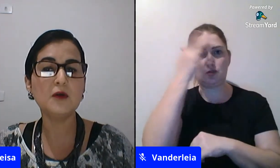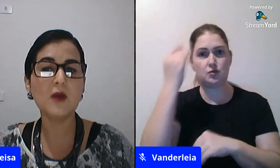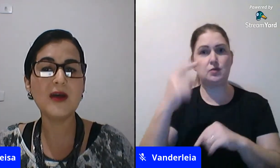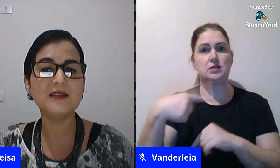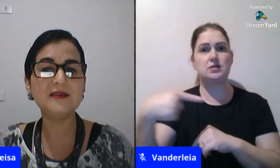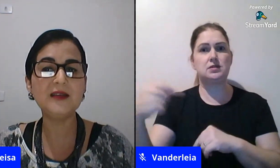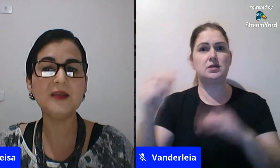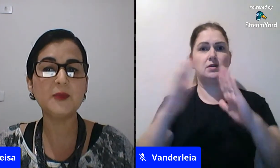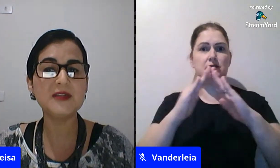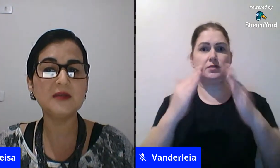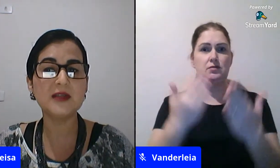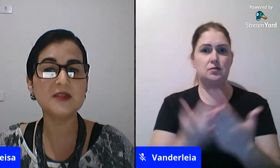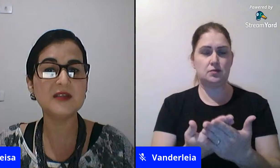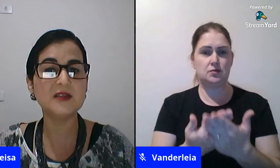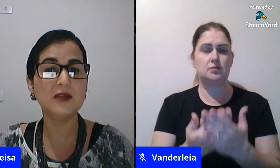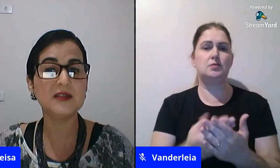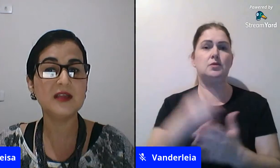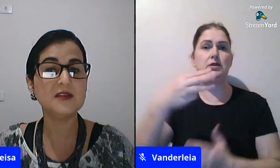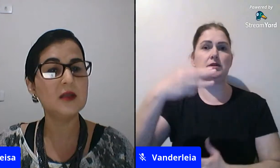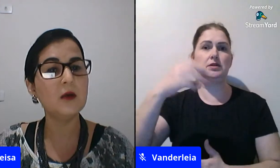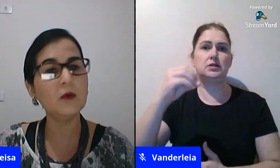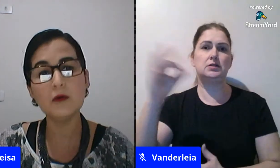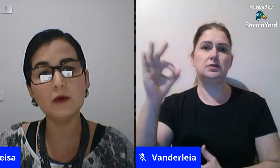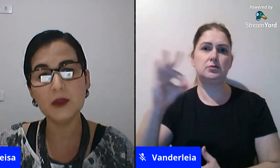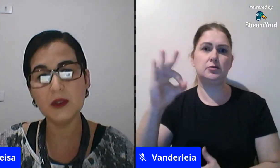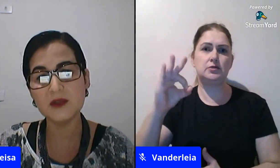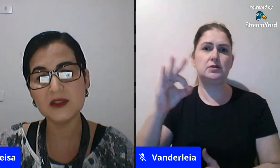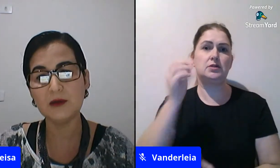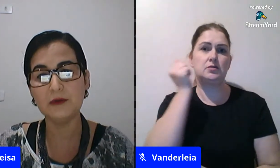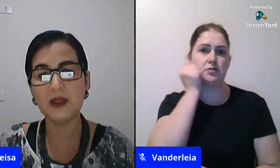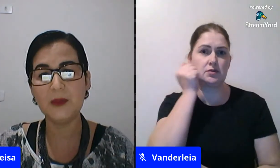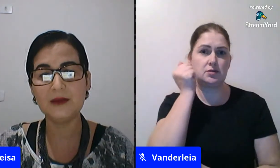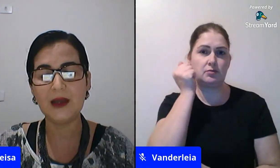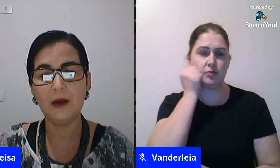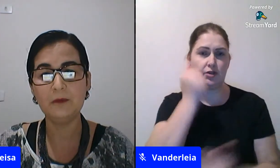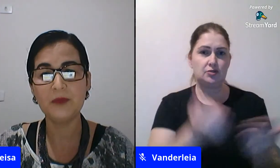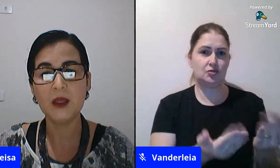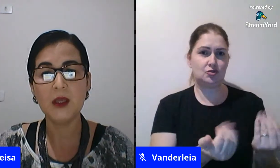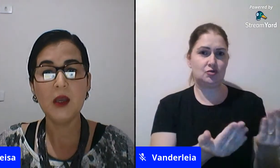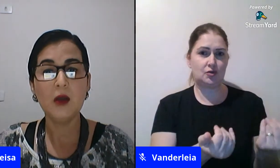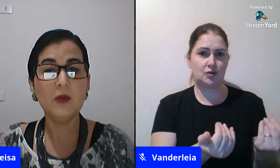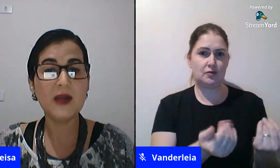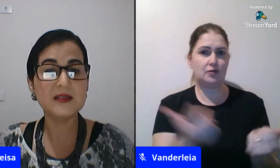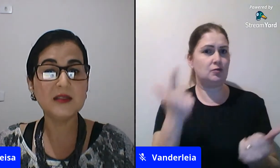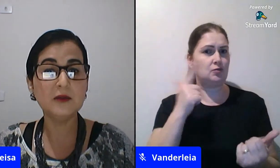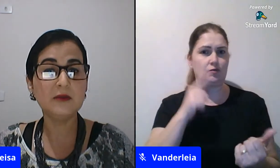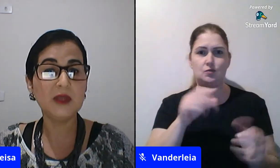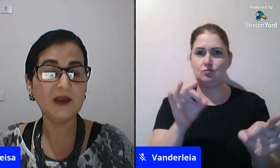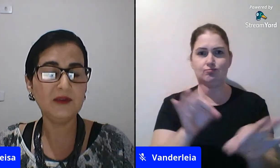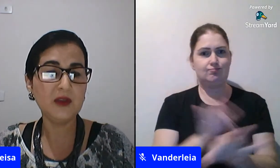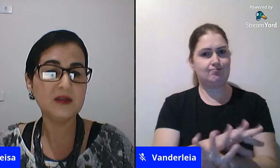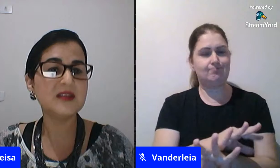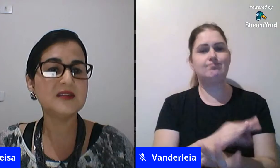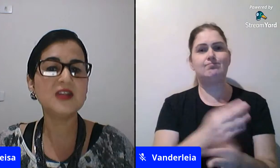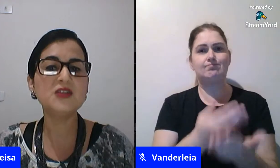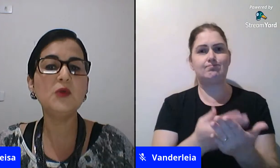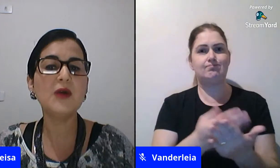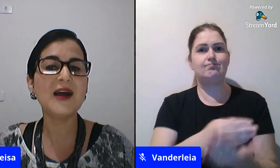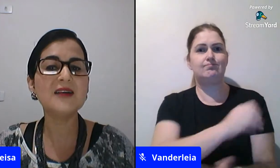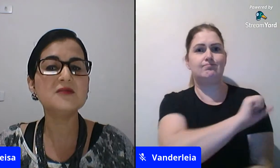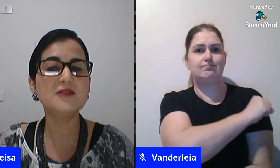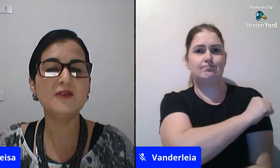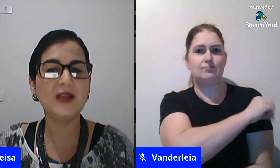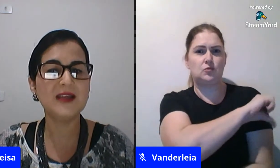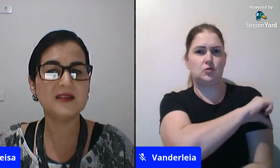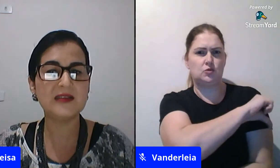Mostrou que quase 30% das mães adolescentes não concluíram o ensino fundamental. O Brasil teve 17